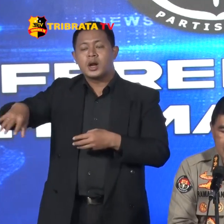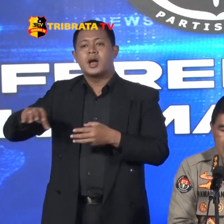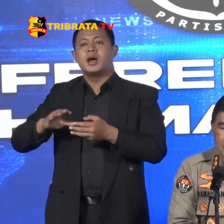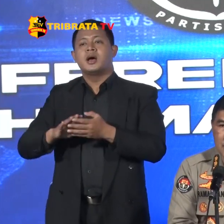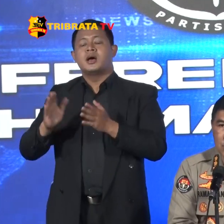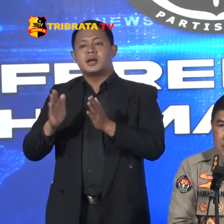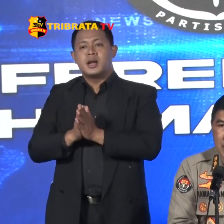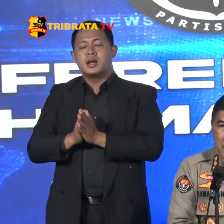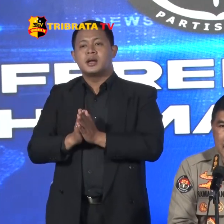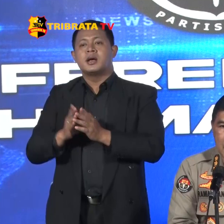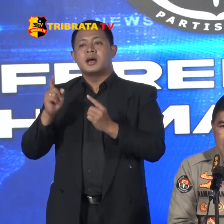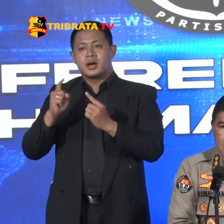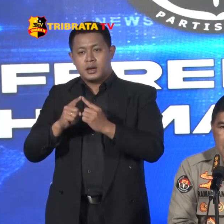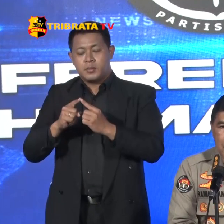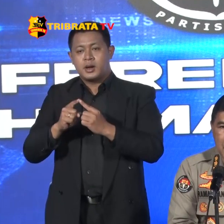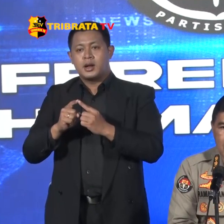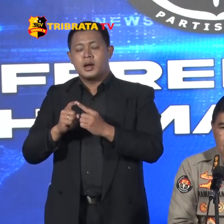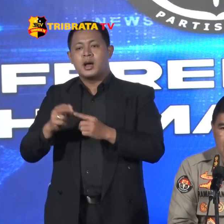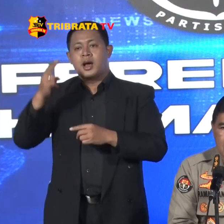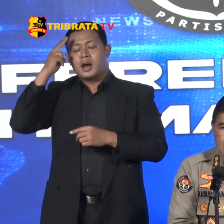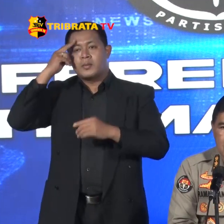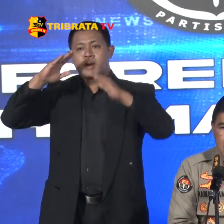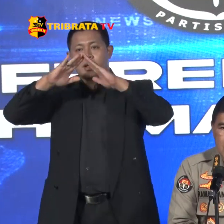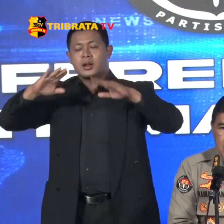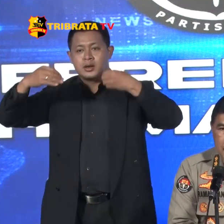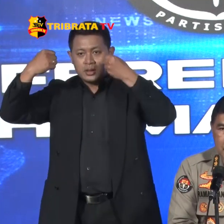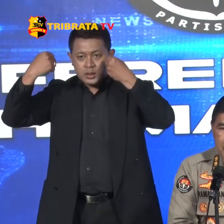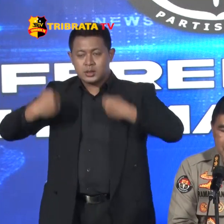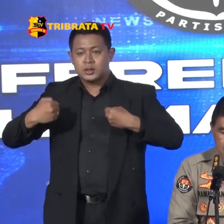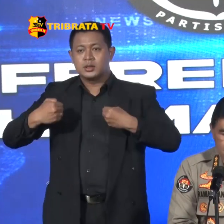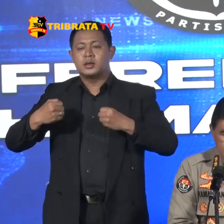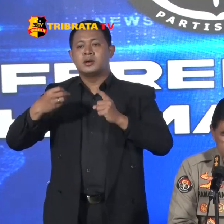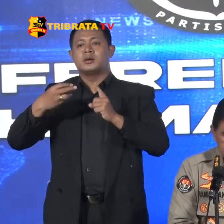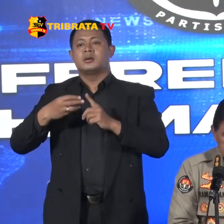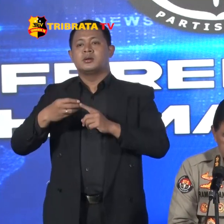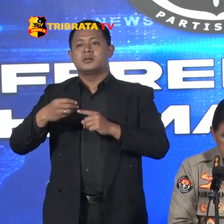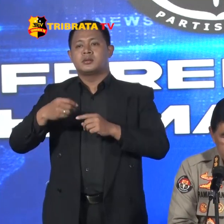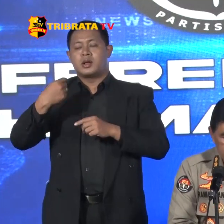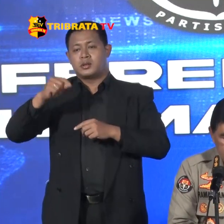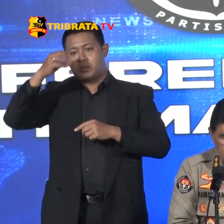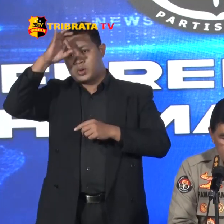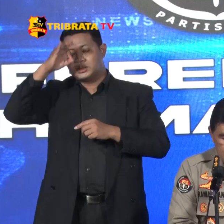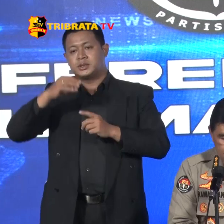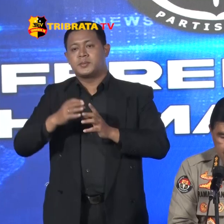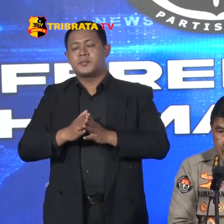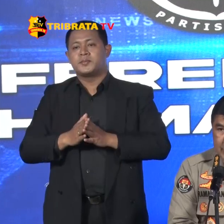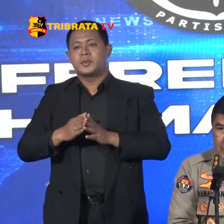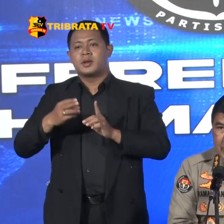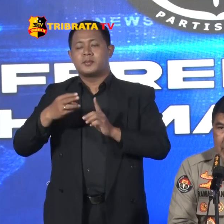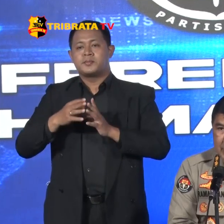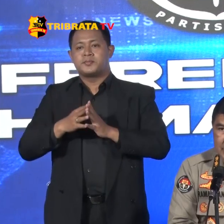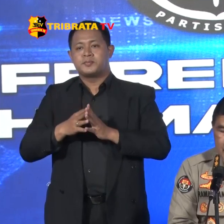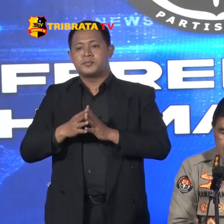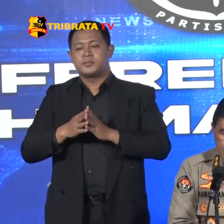Dan tentunya kepada kepala rutan Di Baris Kempolri Kemudian yang